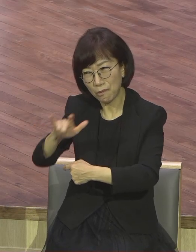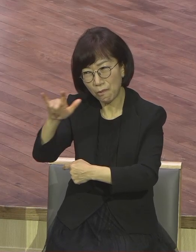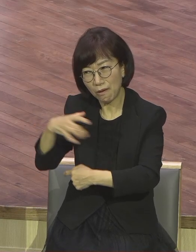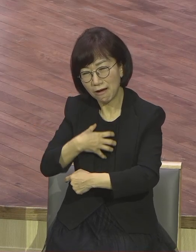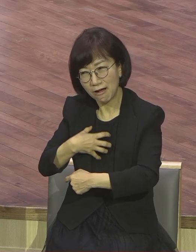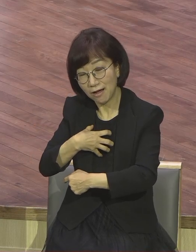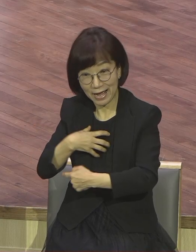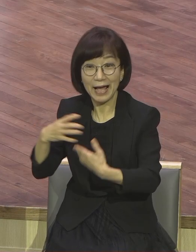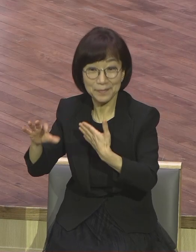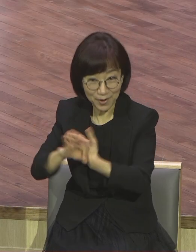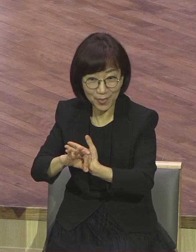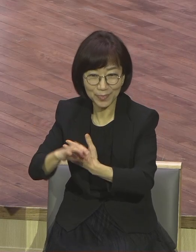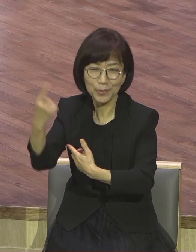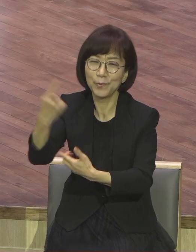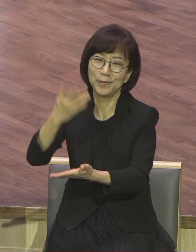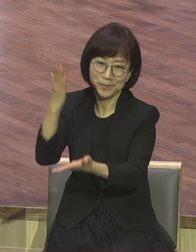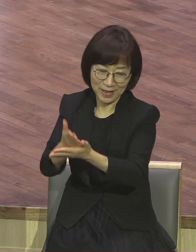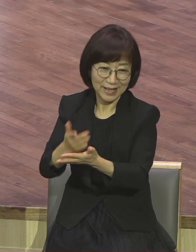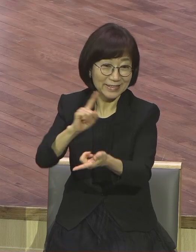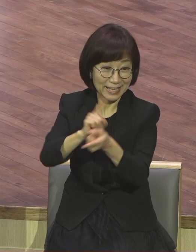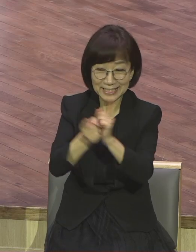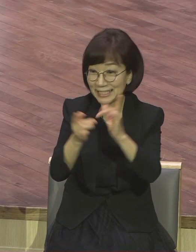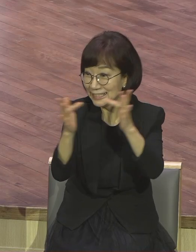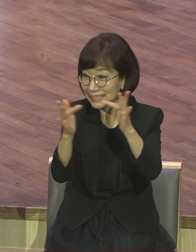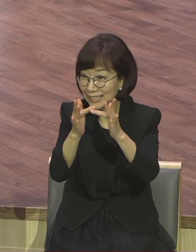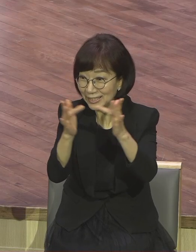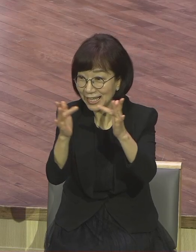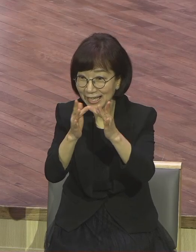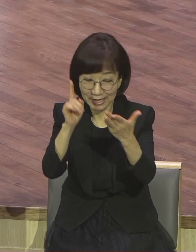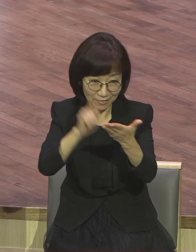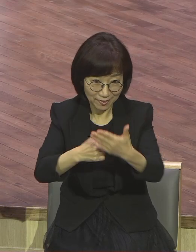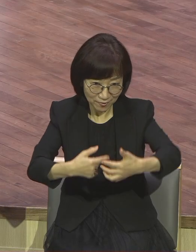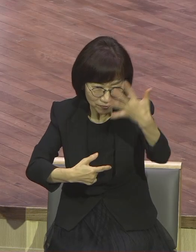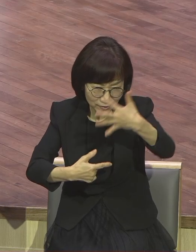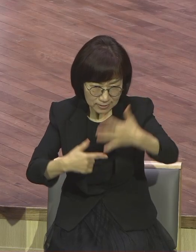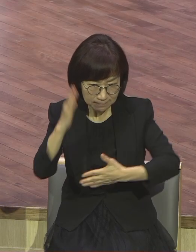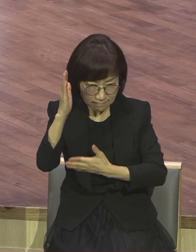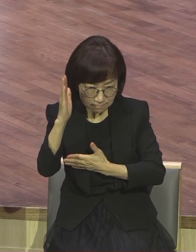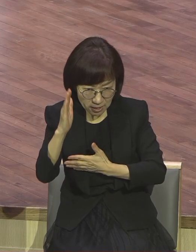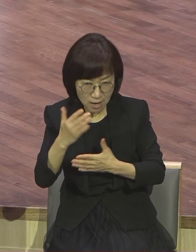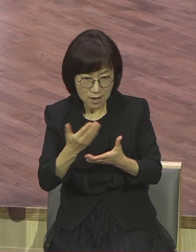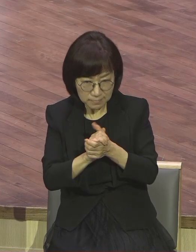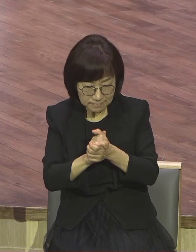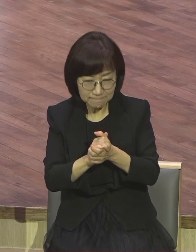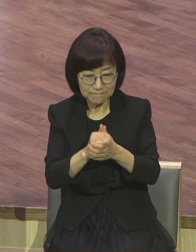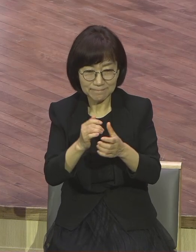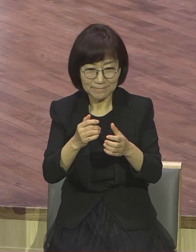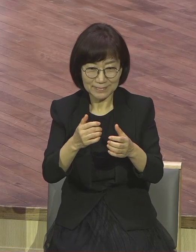구분 받자. 오프라인이나 온라인이나 어떻게 하든 어떤 방법으로 써서라도